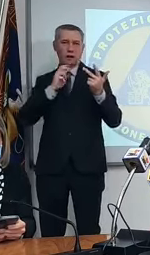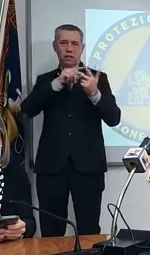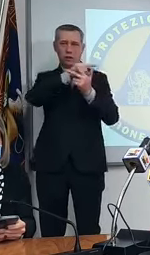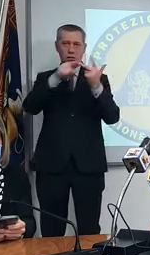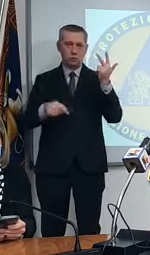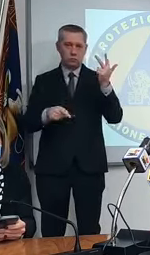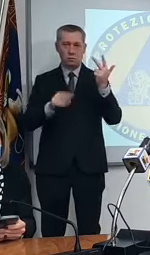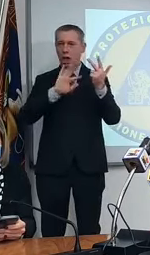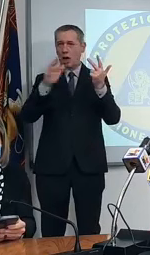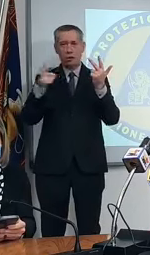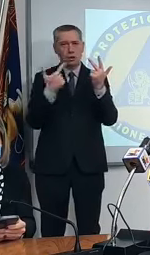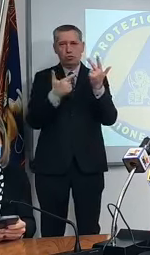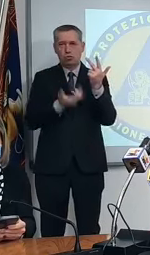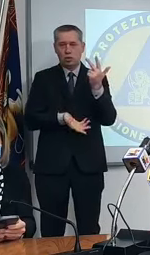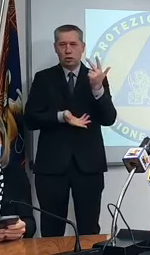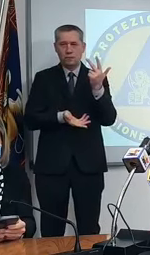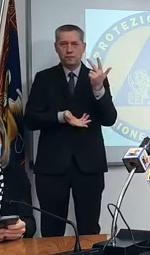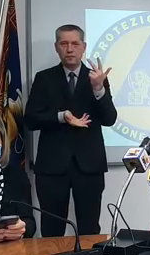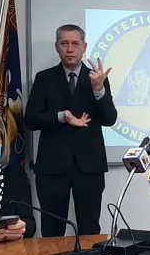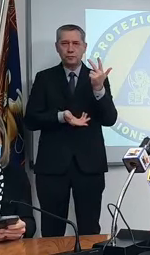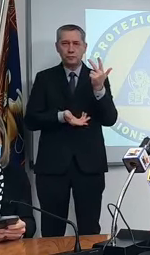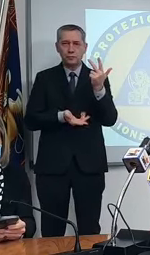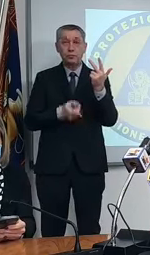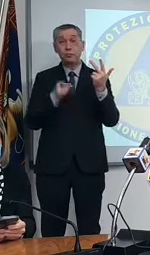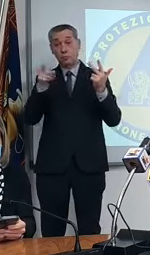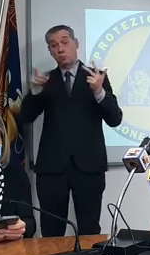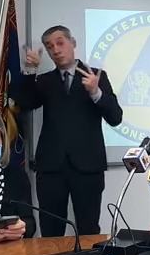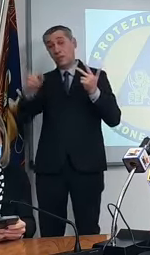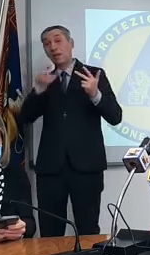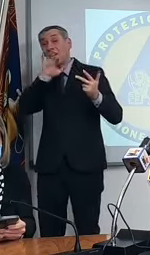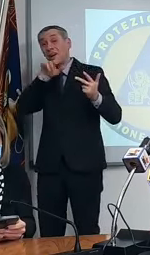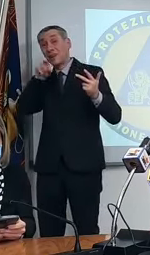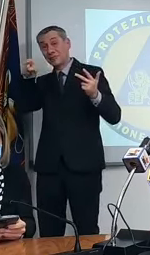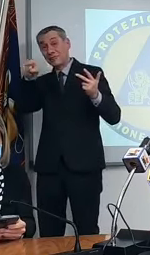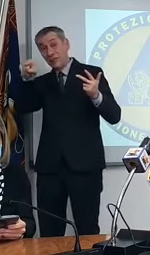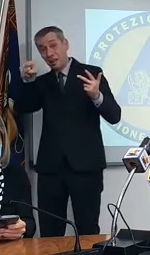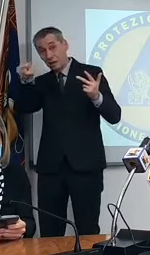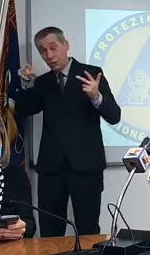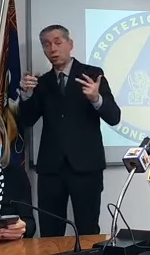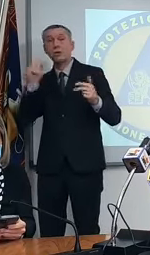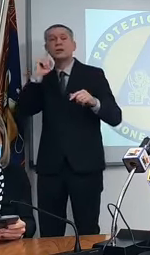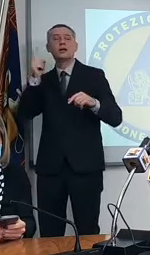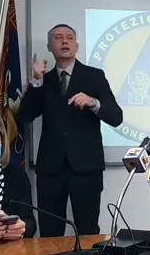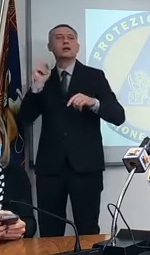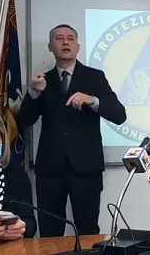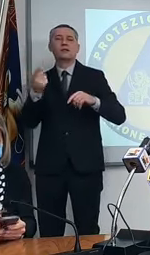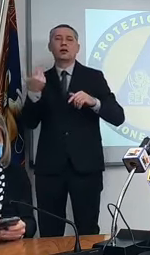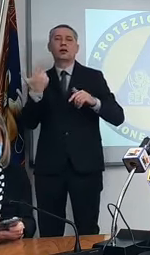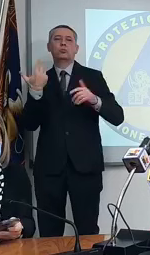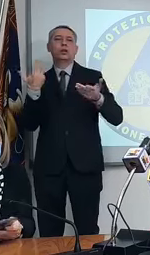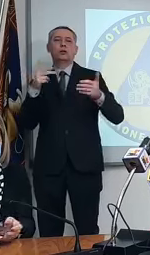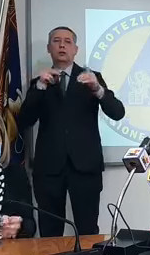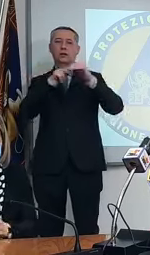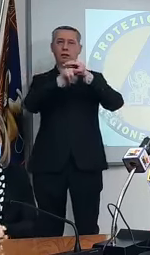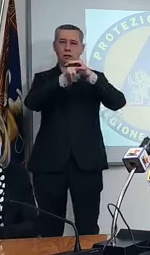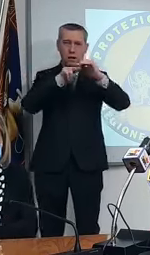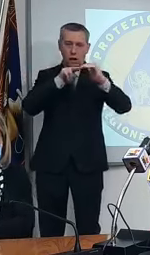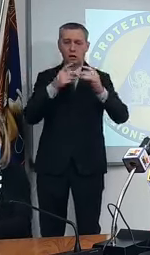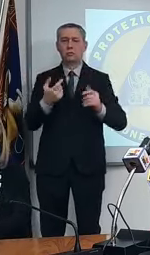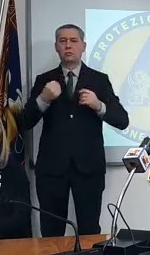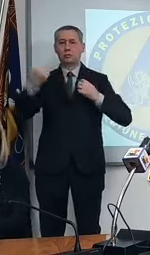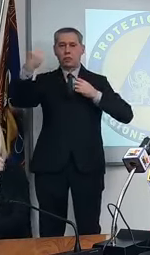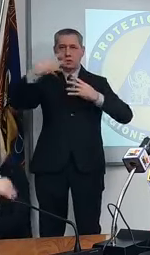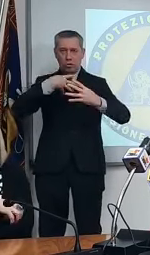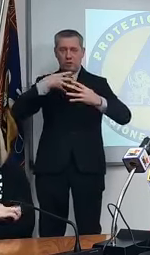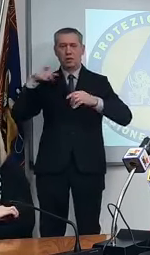soluzioni appunto allora bisogna quell'anziano che si lamenta se deve fare un'ecografia o un attack o qualcos'altro cosa fa?